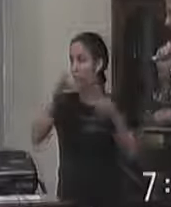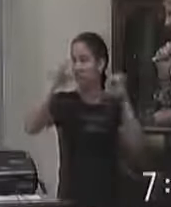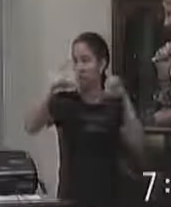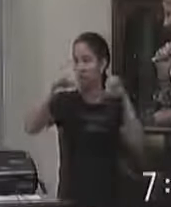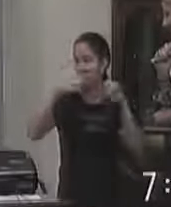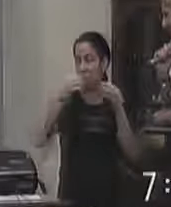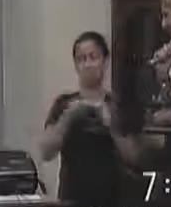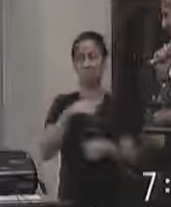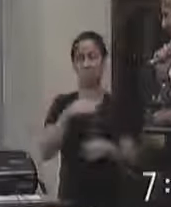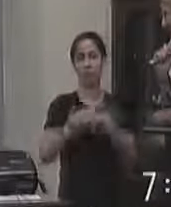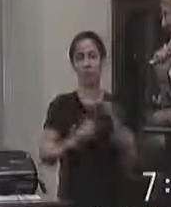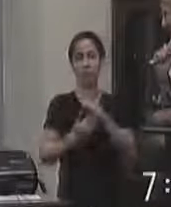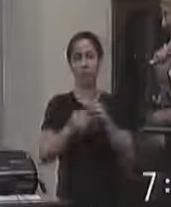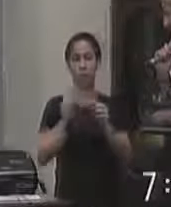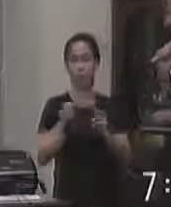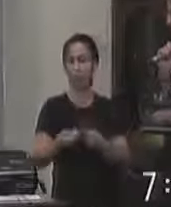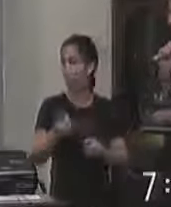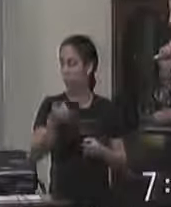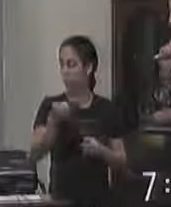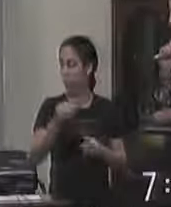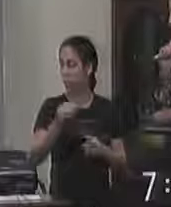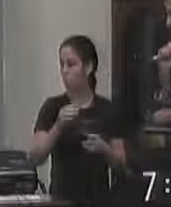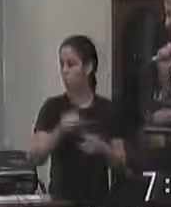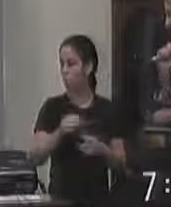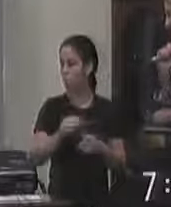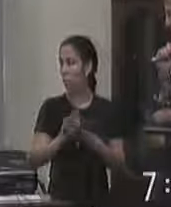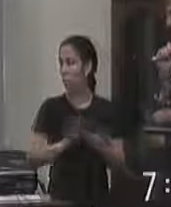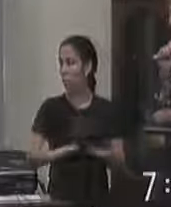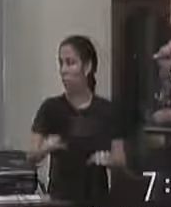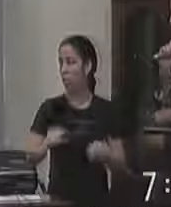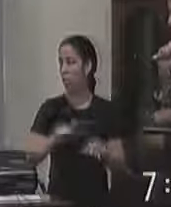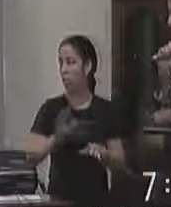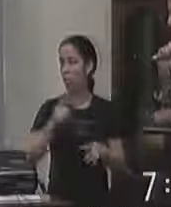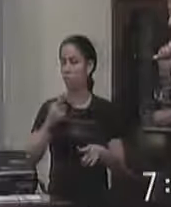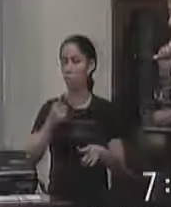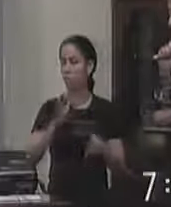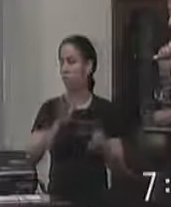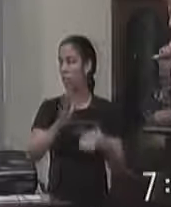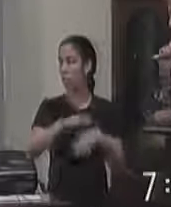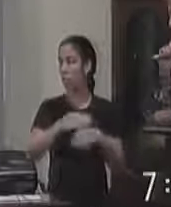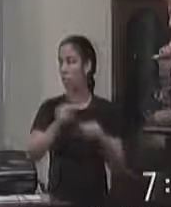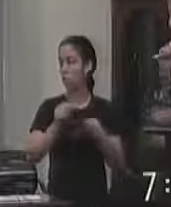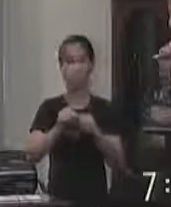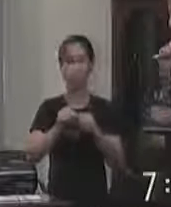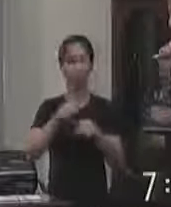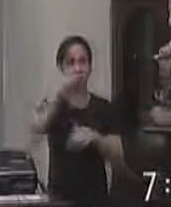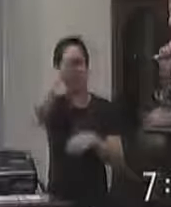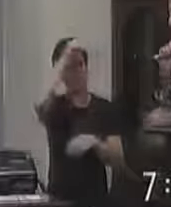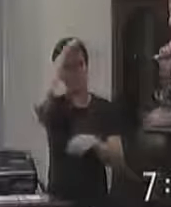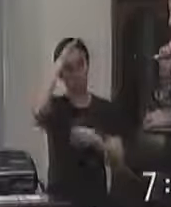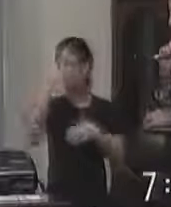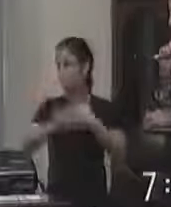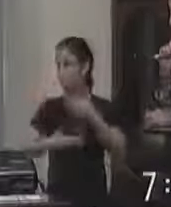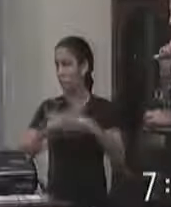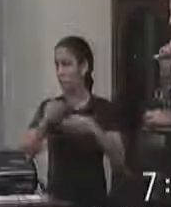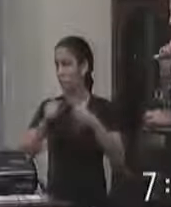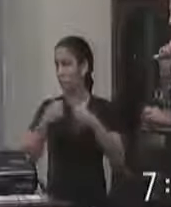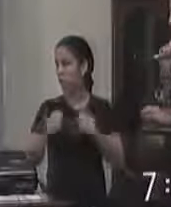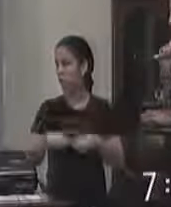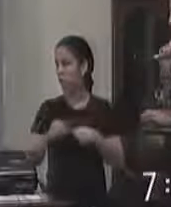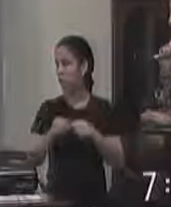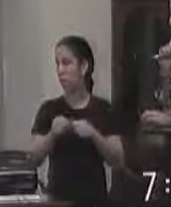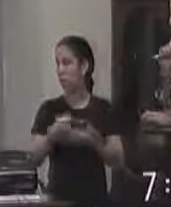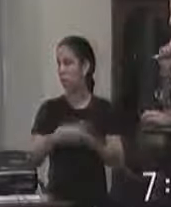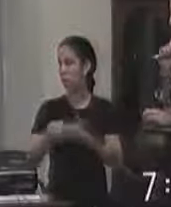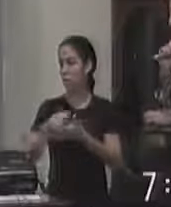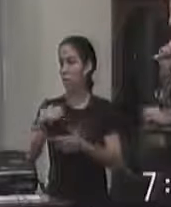enfim pouca coisa mas acredito que nem tudo pode ficar por conta do município a parceria é necessária a